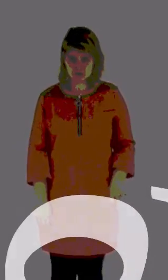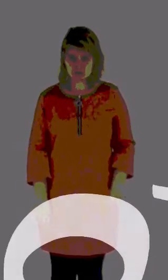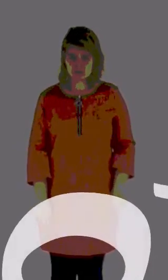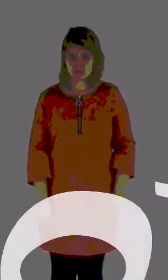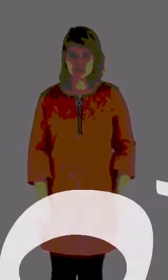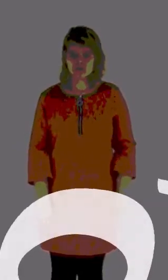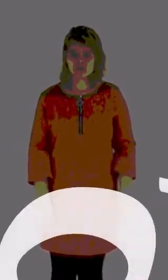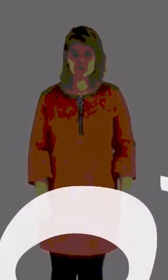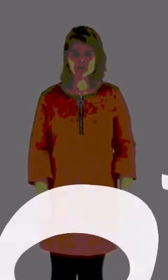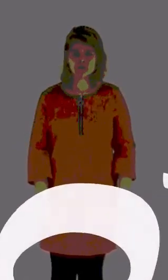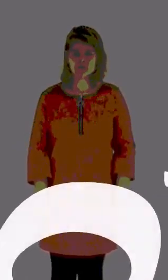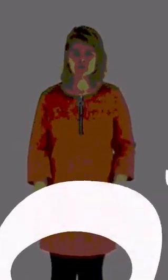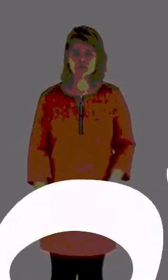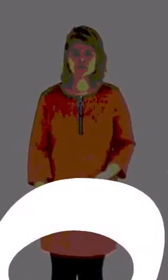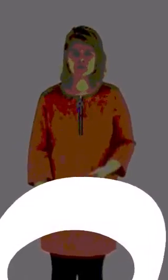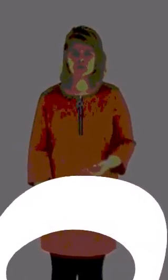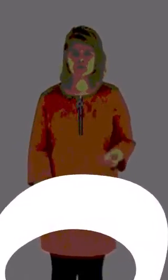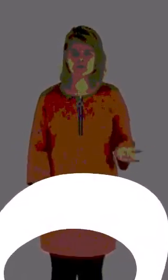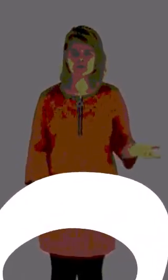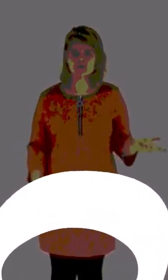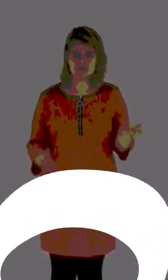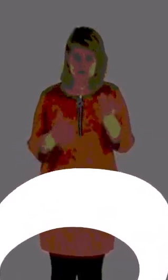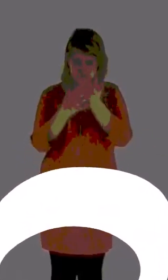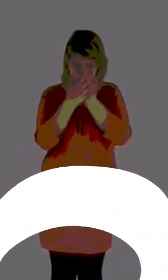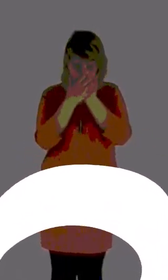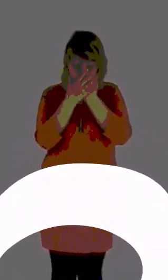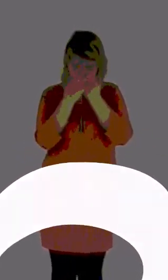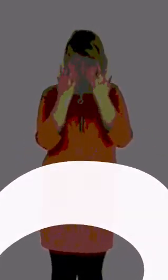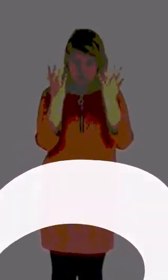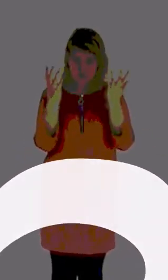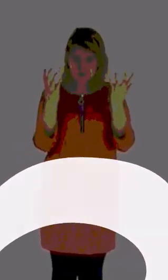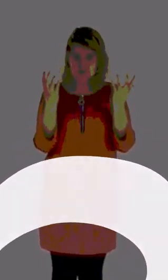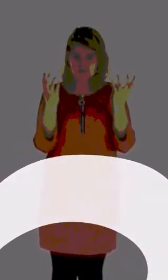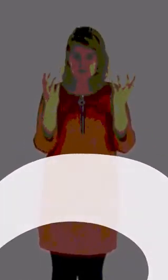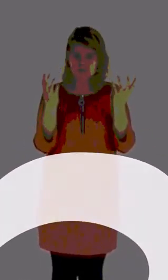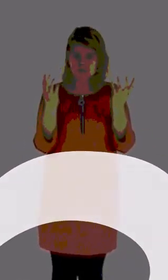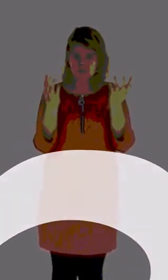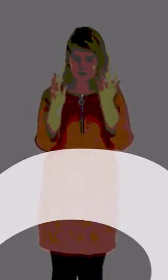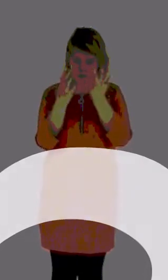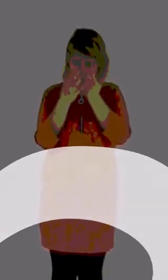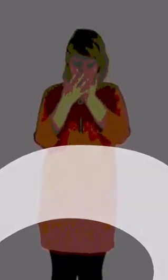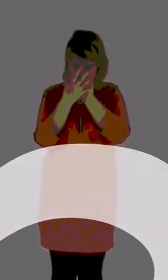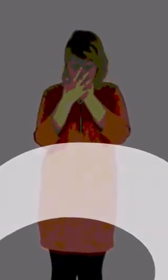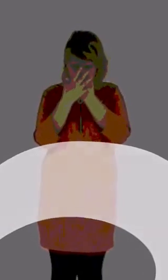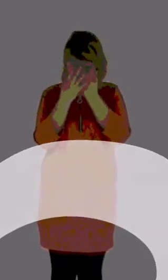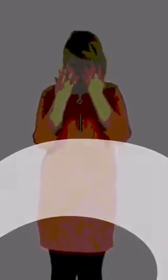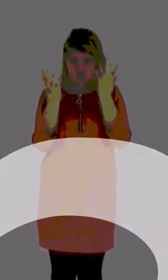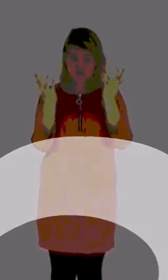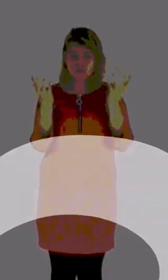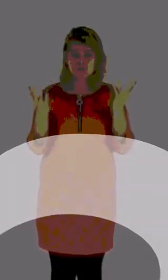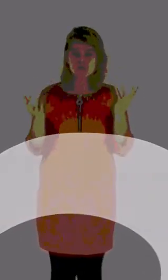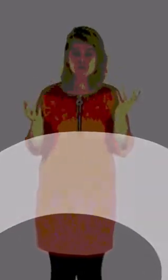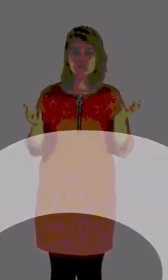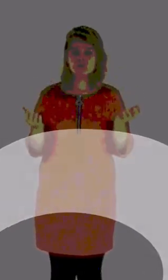Maar wat als hij zich vermoedt? Hij vermoedt zich niet.